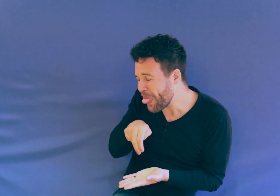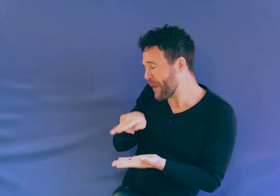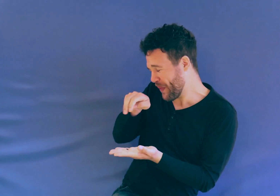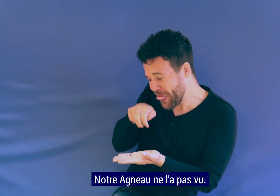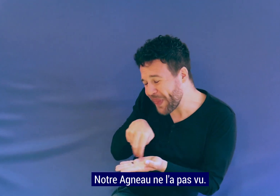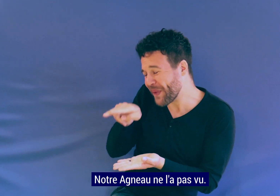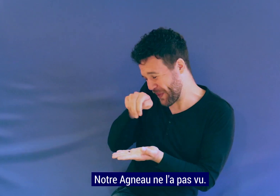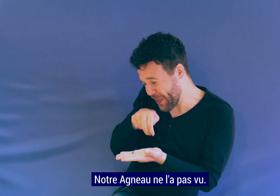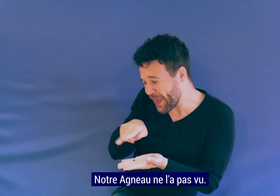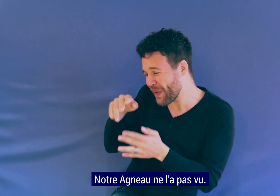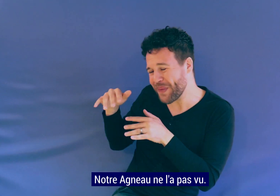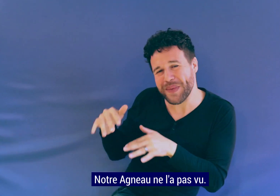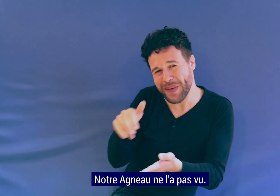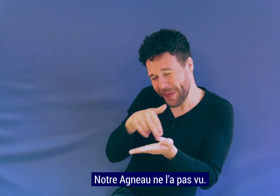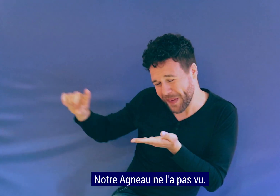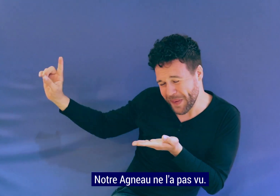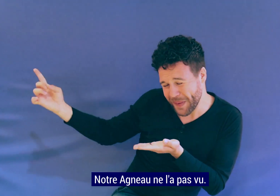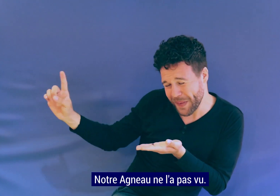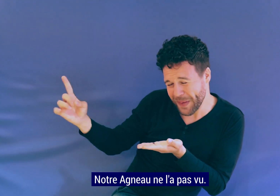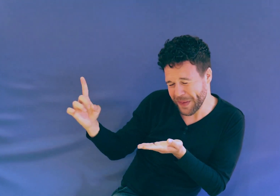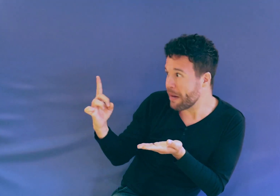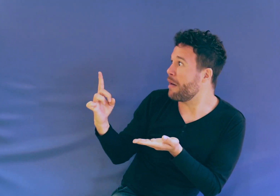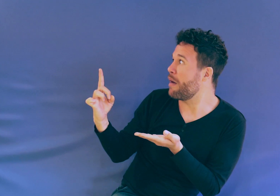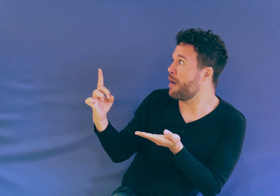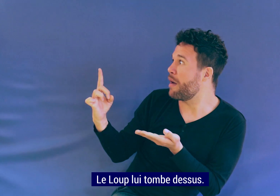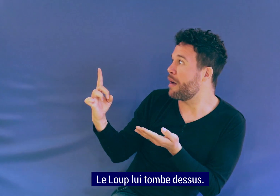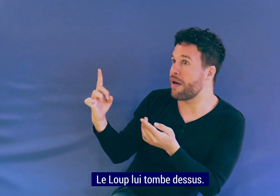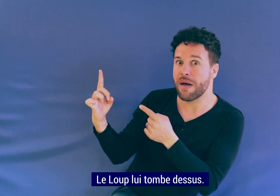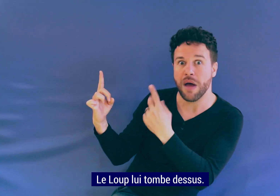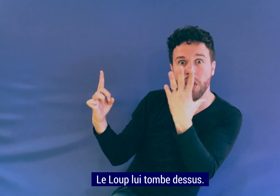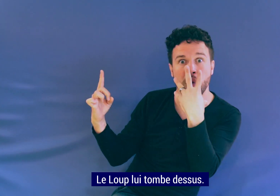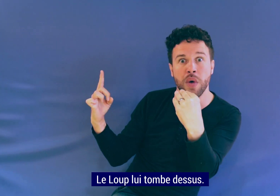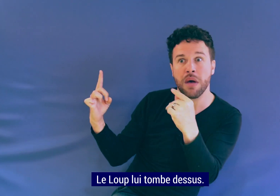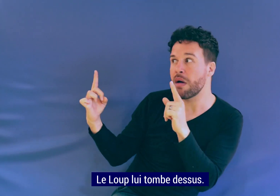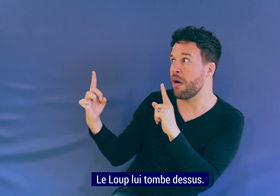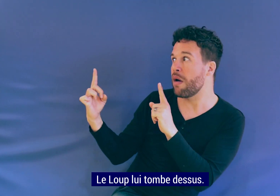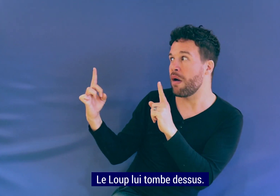Notre agneau ne l'a pas vu. Le loup lui tombe dessus.